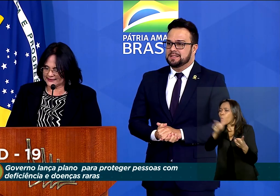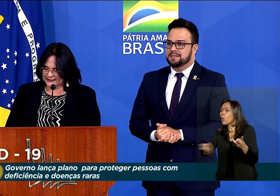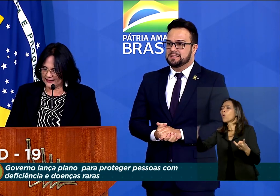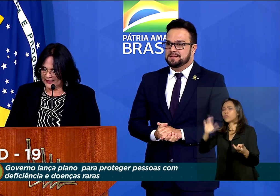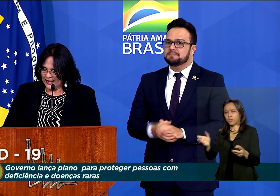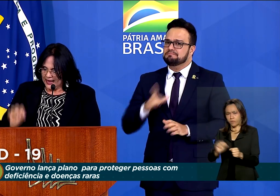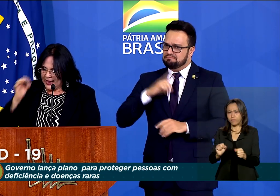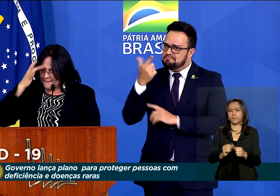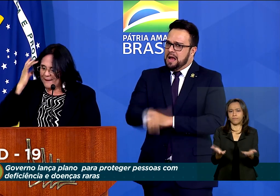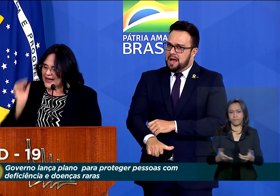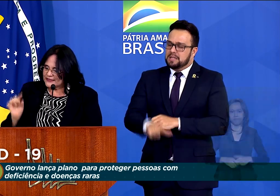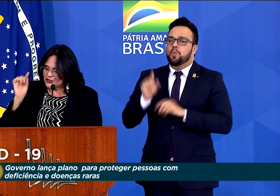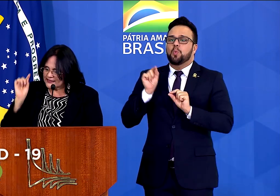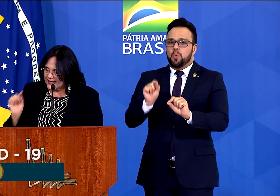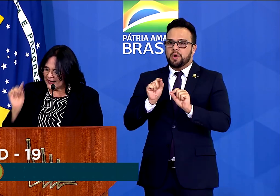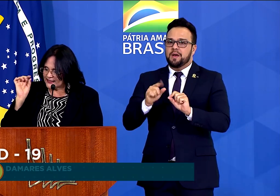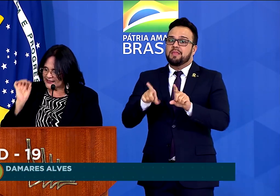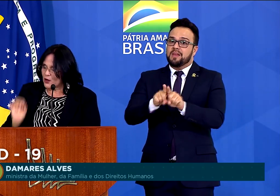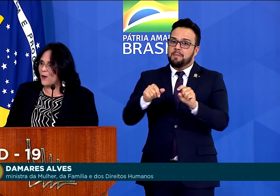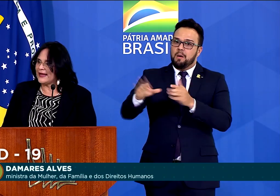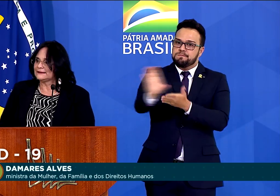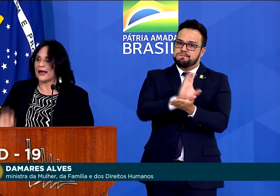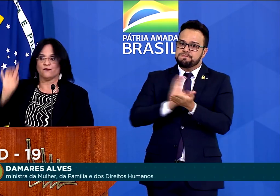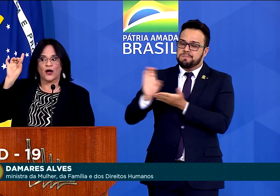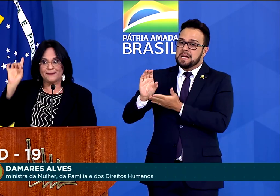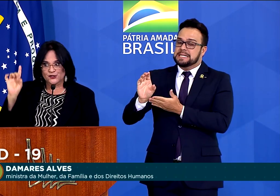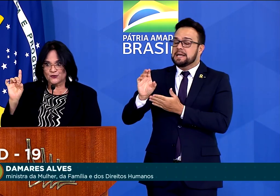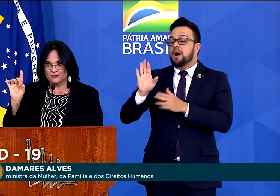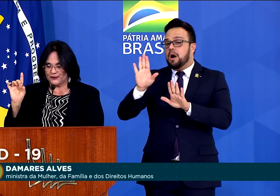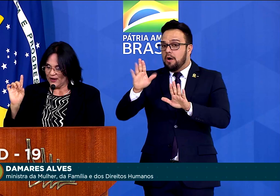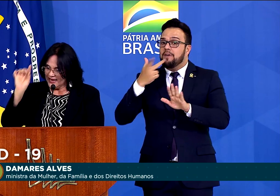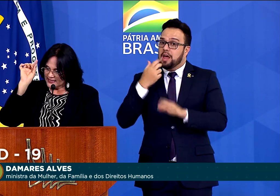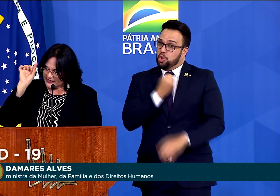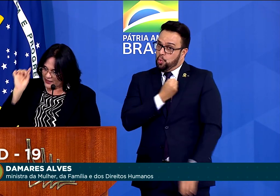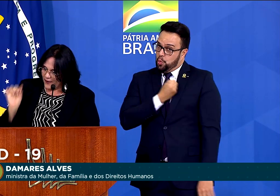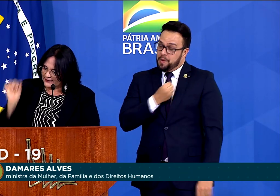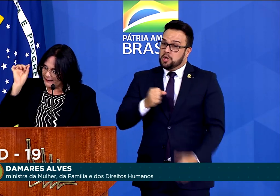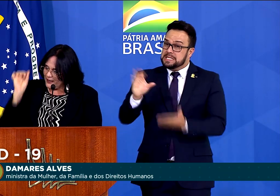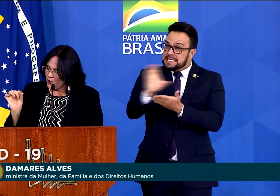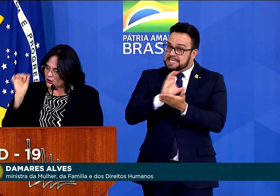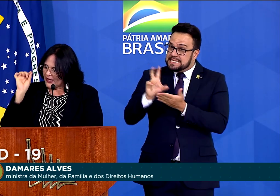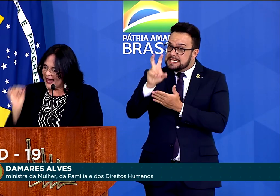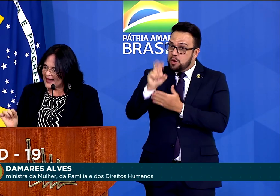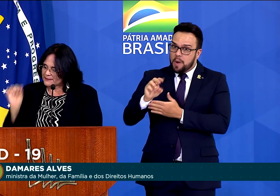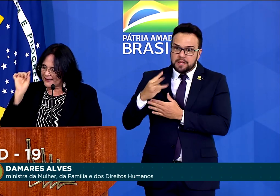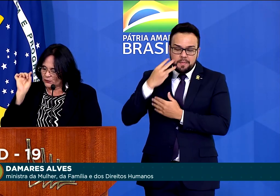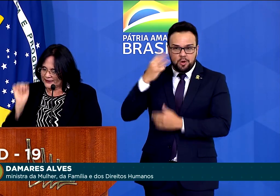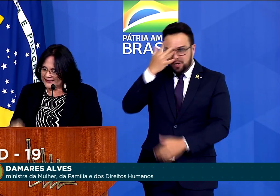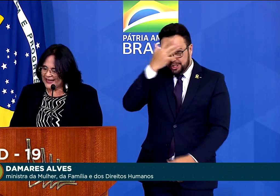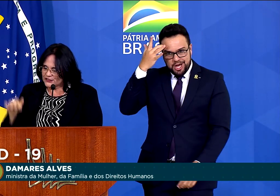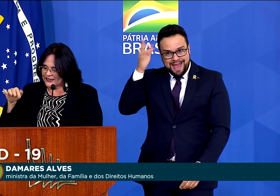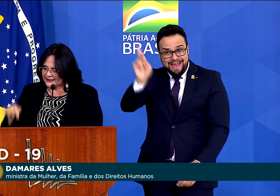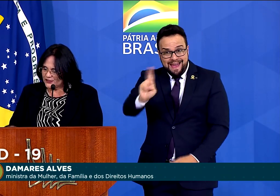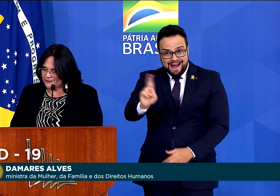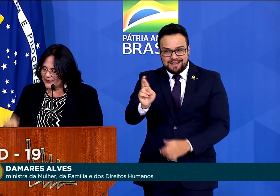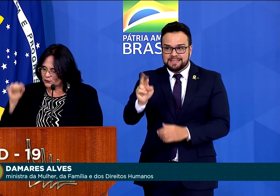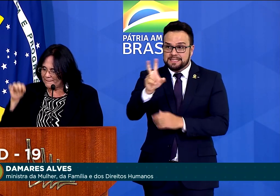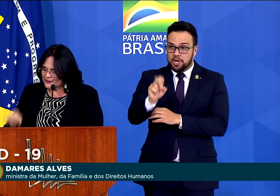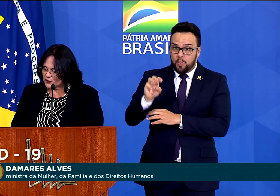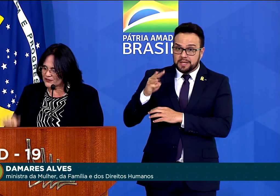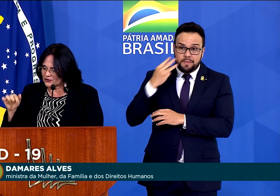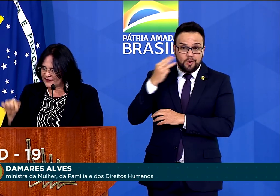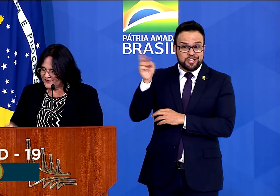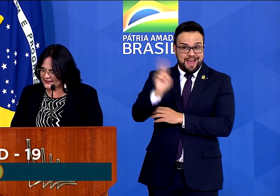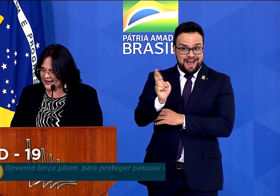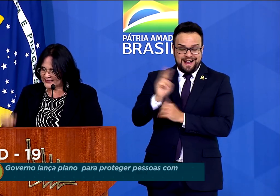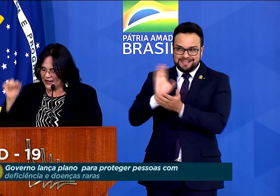foram tomadas. Repasse de cerca de 50, vou repetir o número, 50 milhões de reais para unidades de atendimento